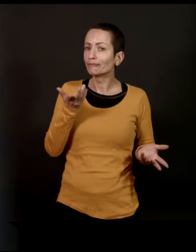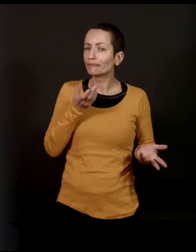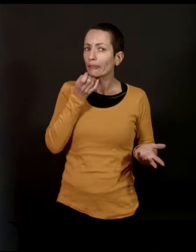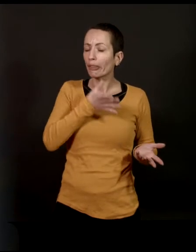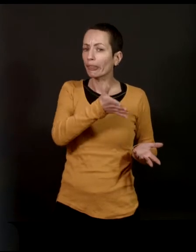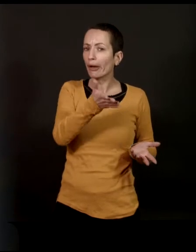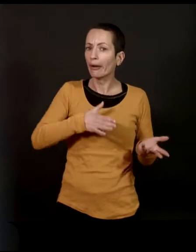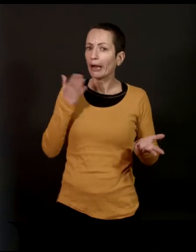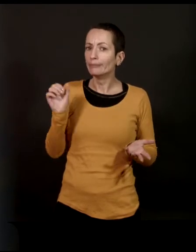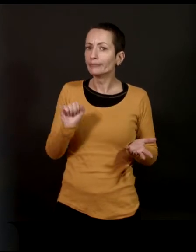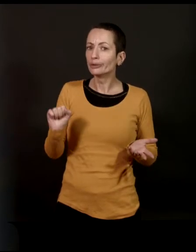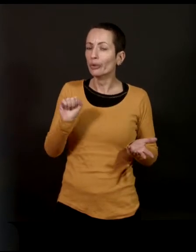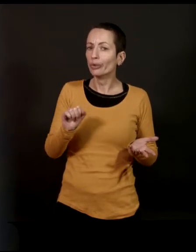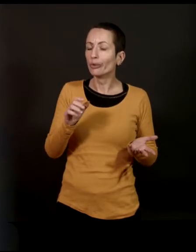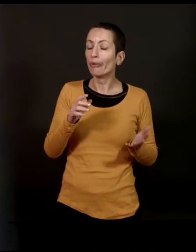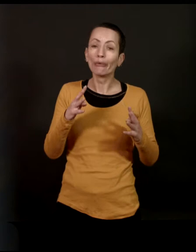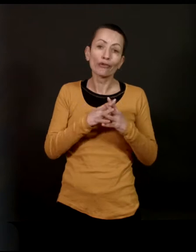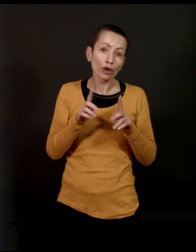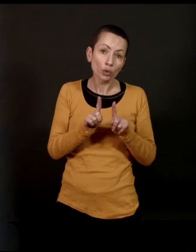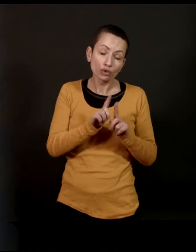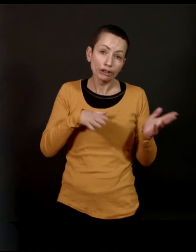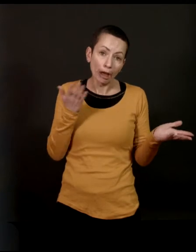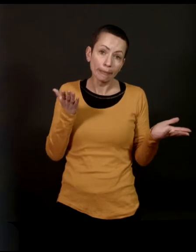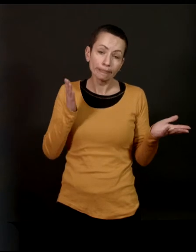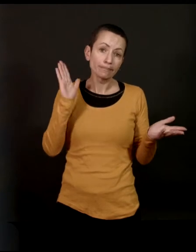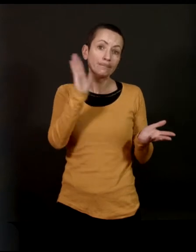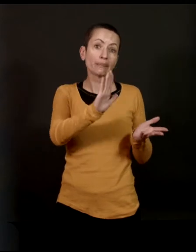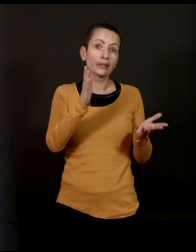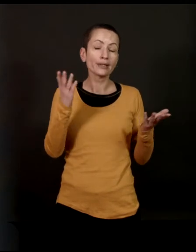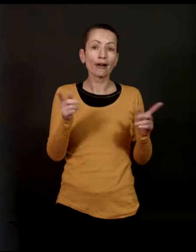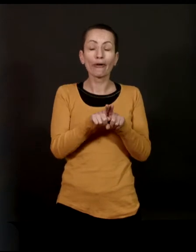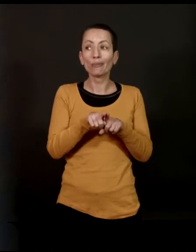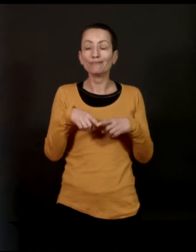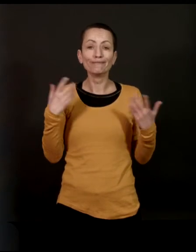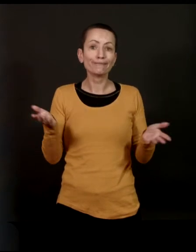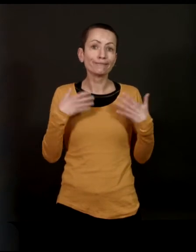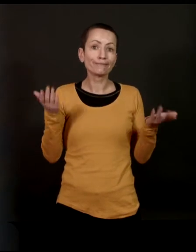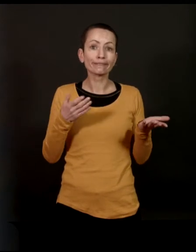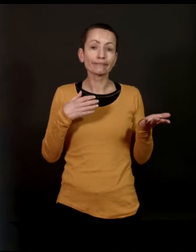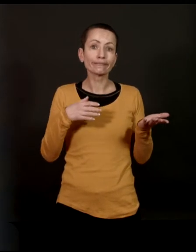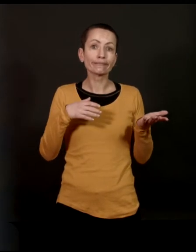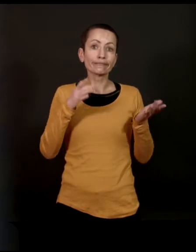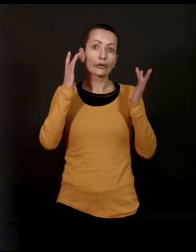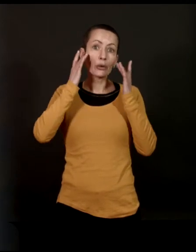bien Simonon, ça fait partie des choses et t'aimes les frites aussi. Il y avait ce côté comme ça, folklorique presque.